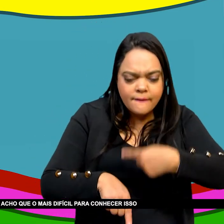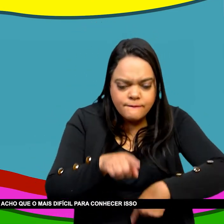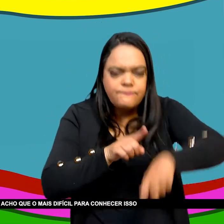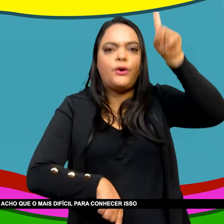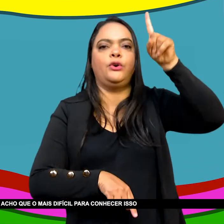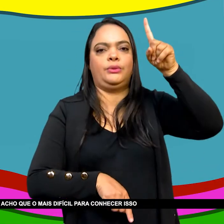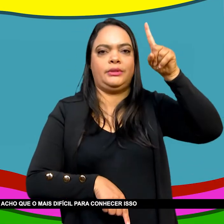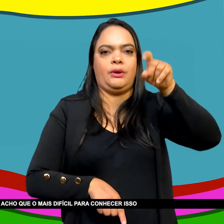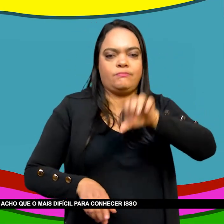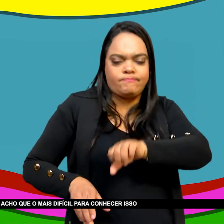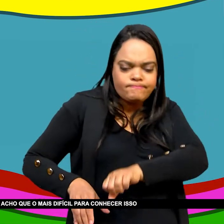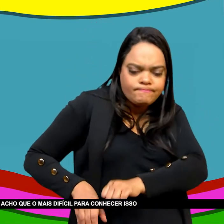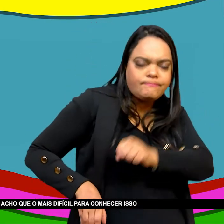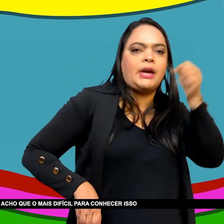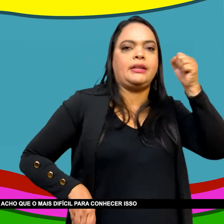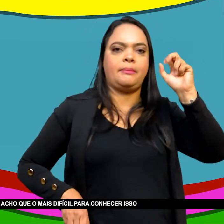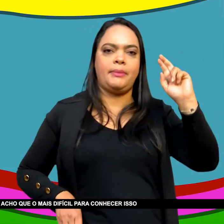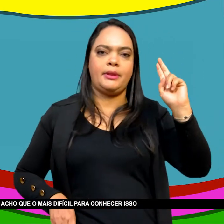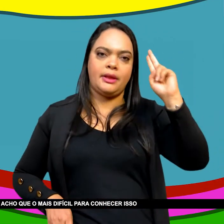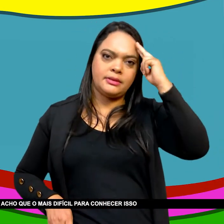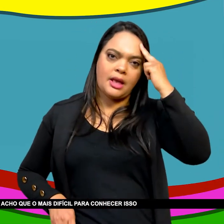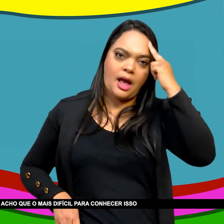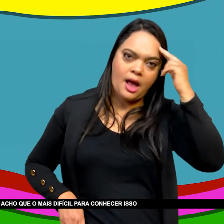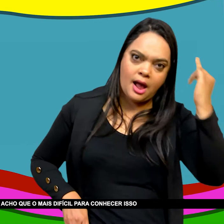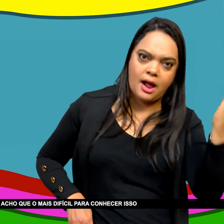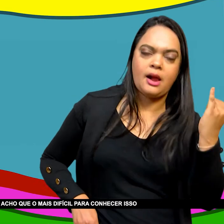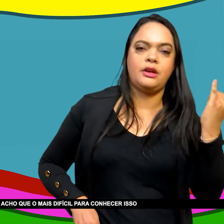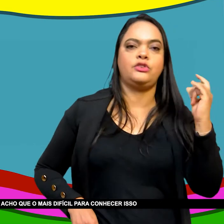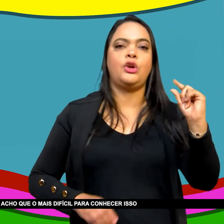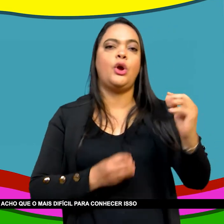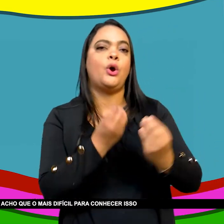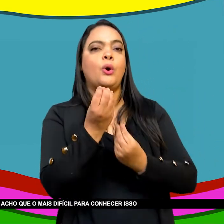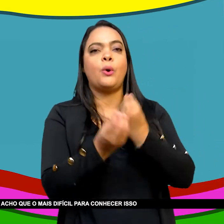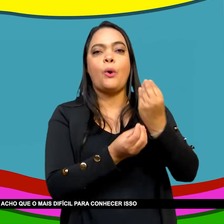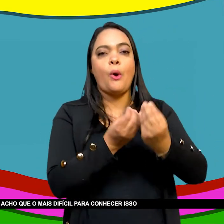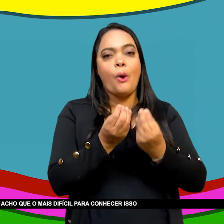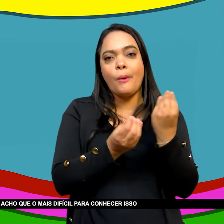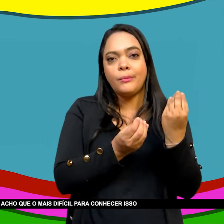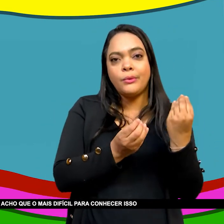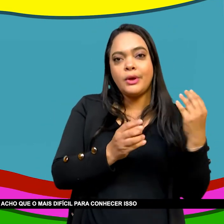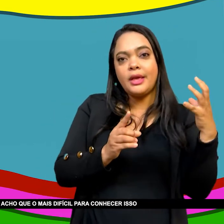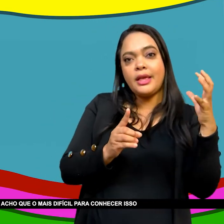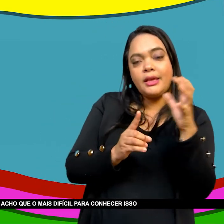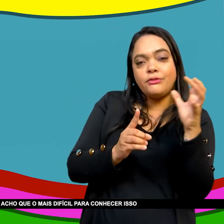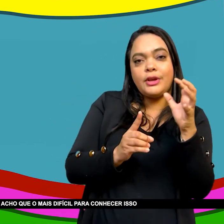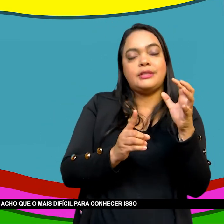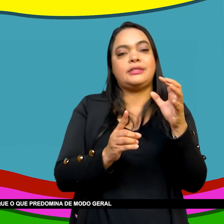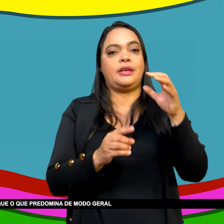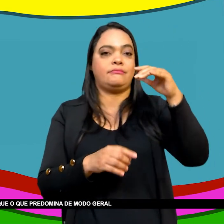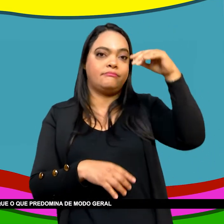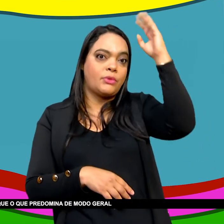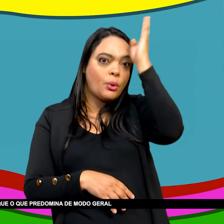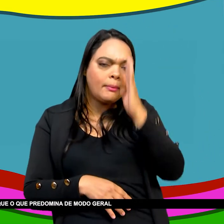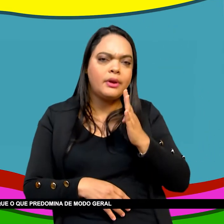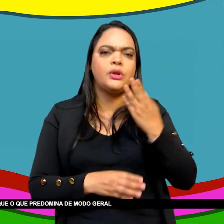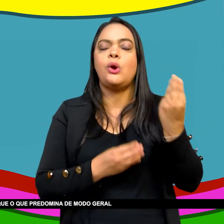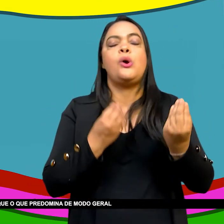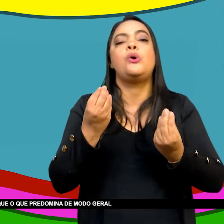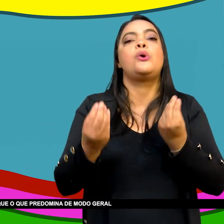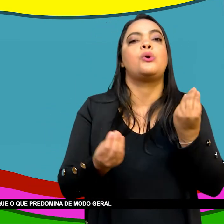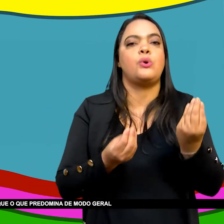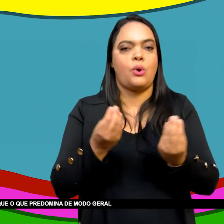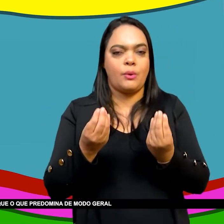O processo De independência Então Acho que o mais difícil Para conhecer isso Foi furar esse